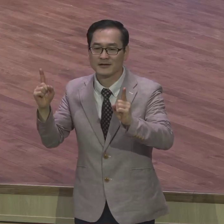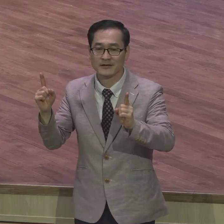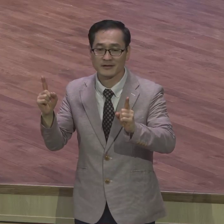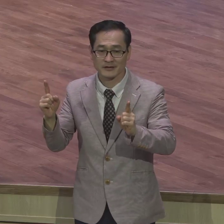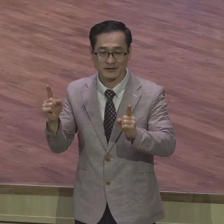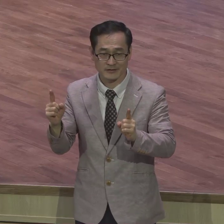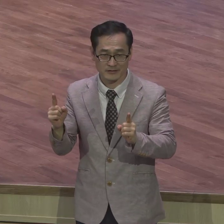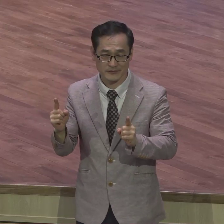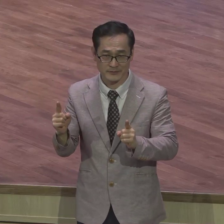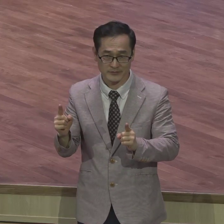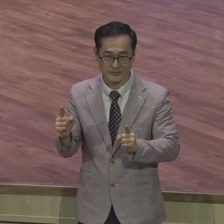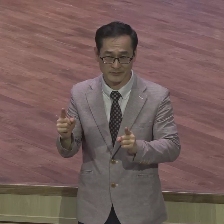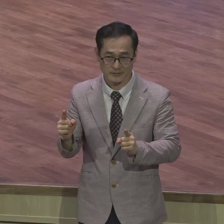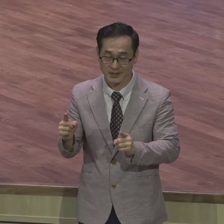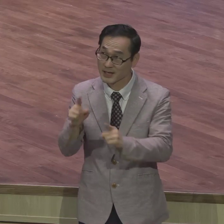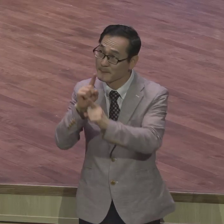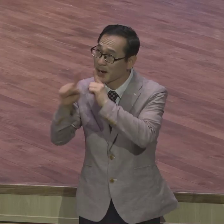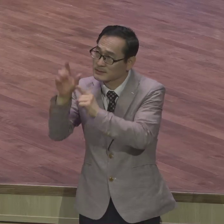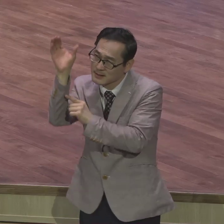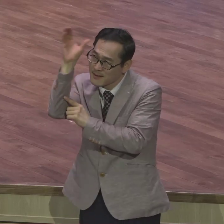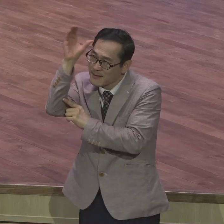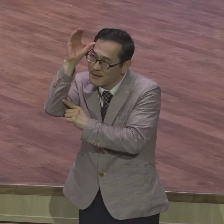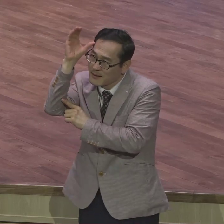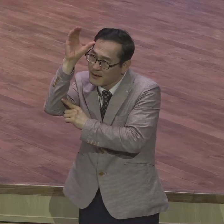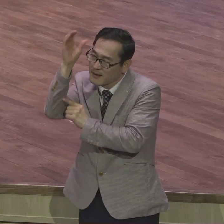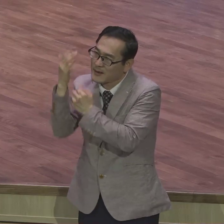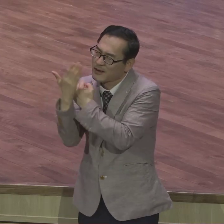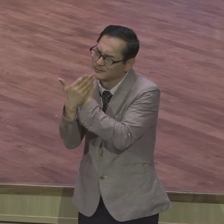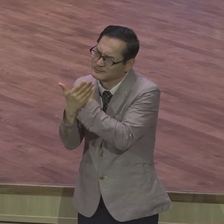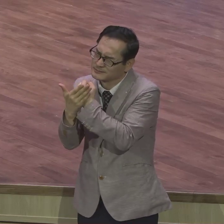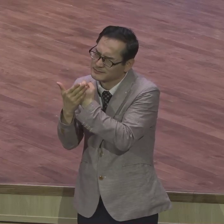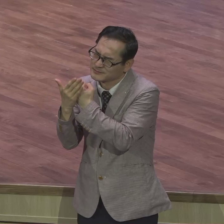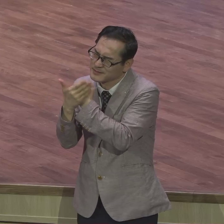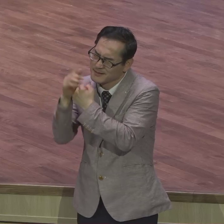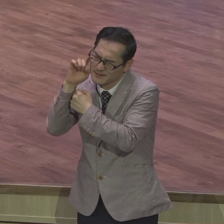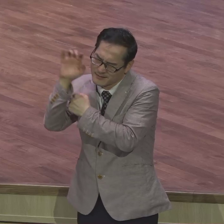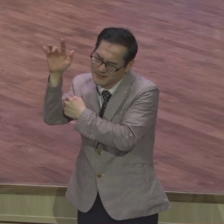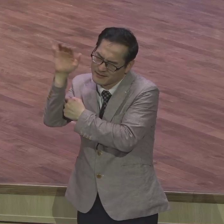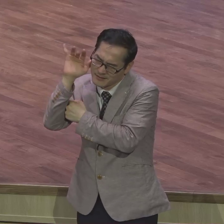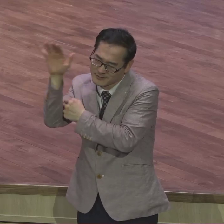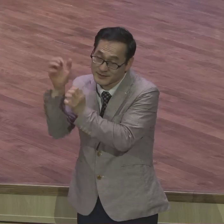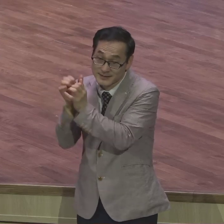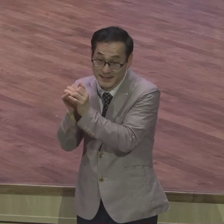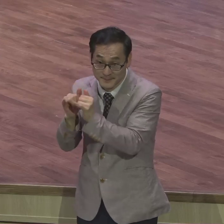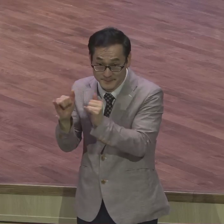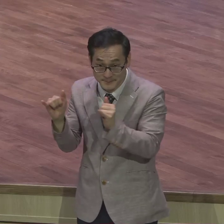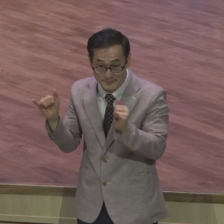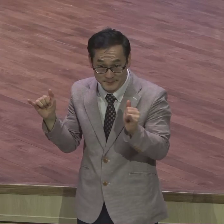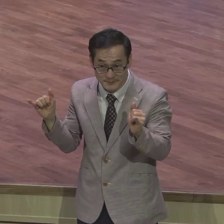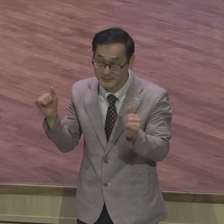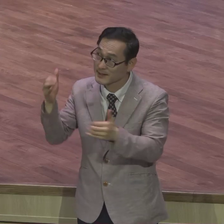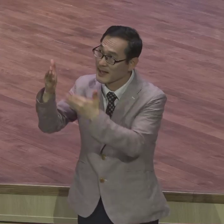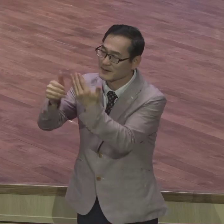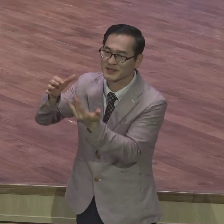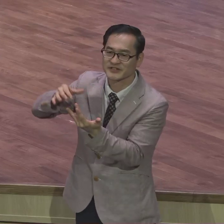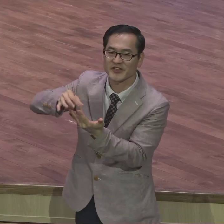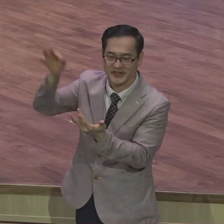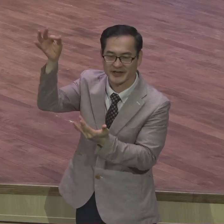말씀이 기다려주고 말씀의 은혜가 되는 사람은 은혜 받은 사람 선택 받은 사람 구원받은